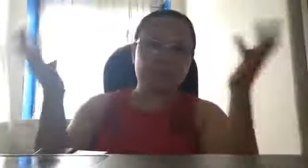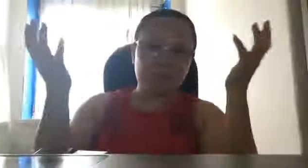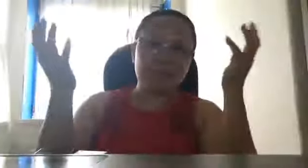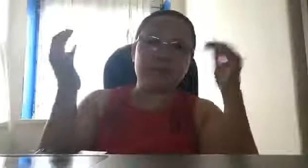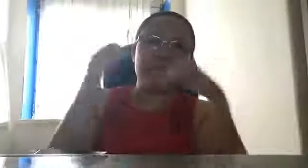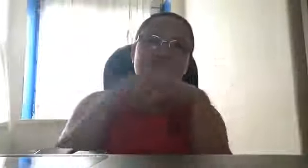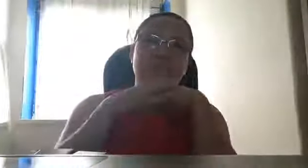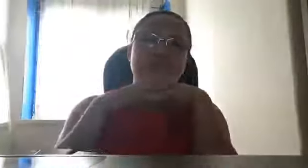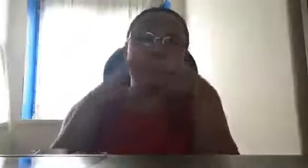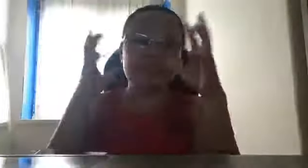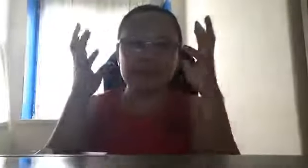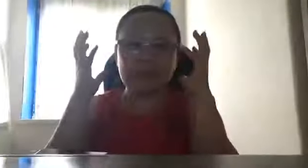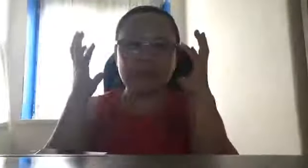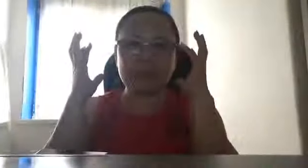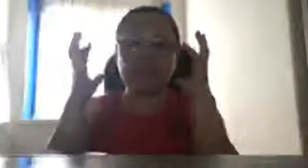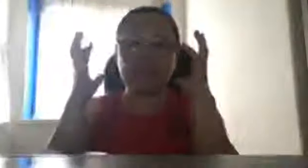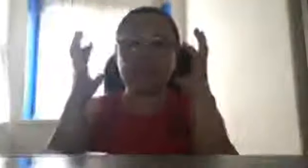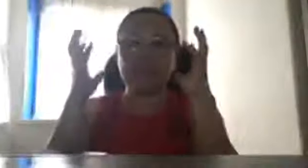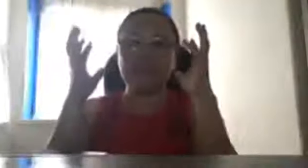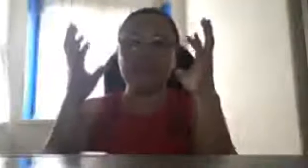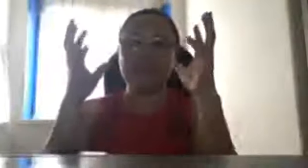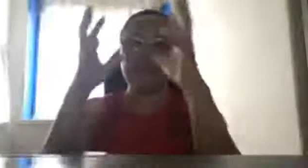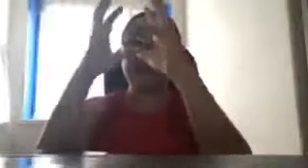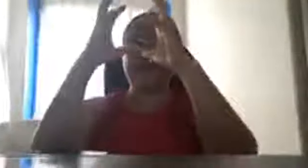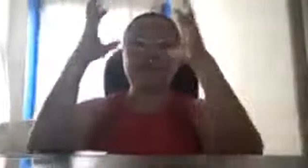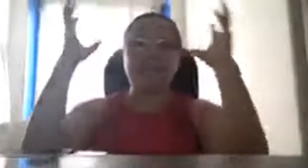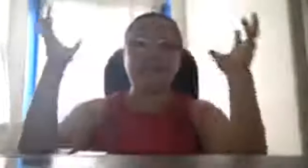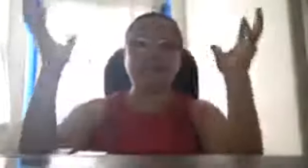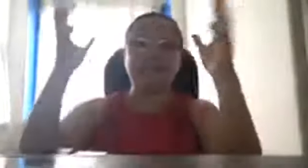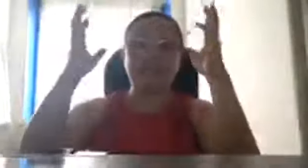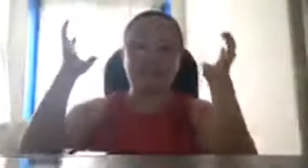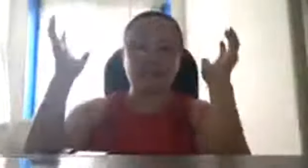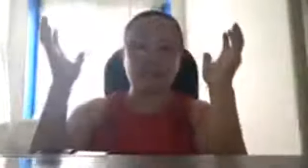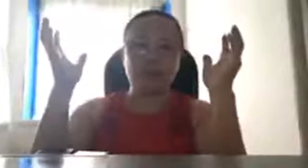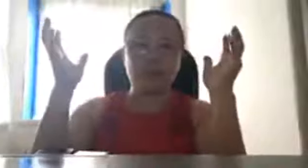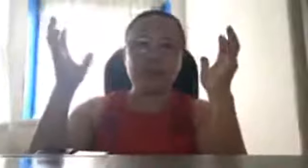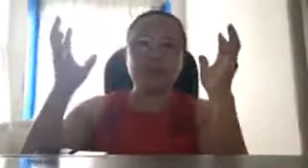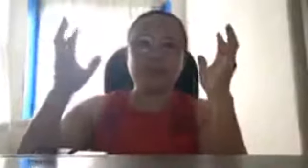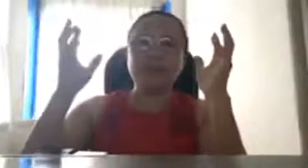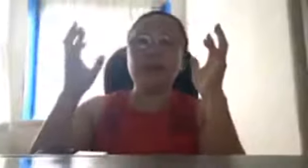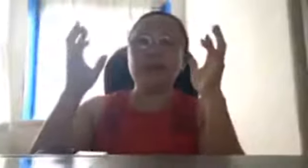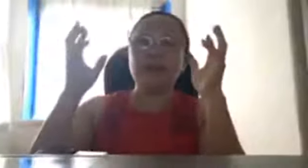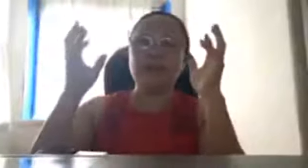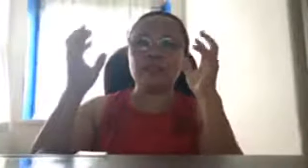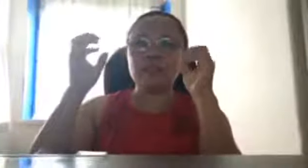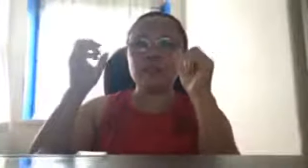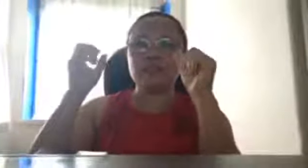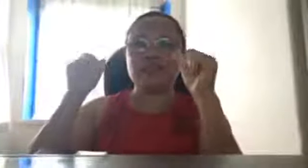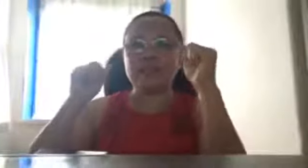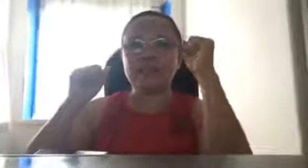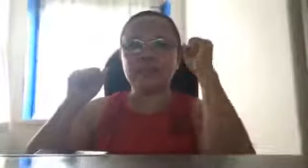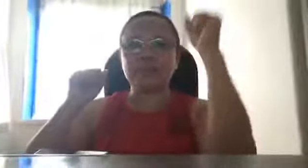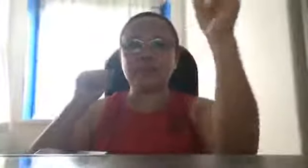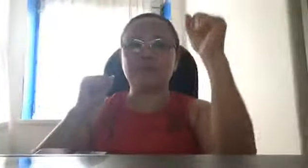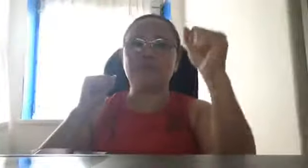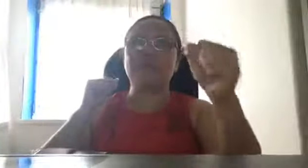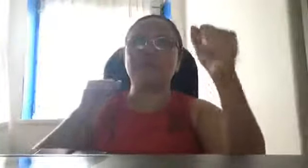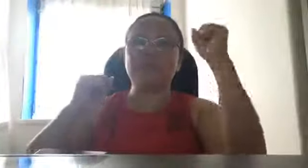Ganon. Ganon ang maging, mindset nyo. Hindi na, itong talino ko, itong